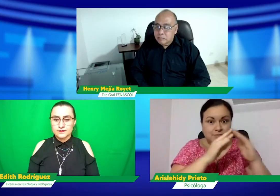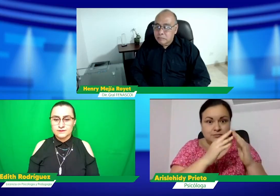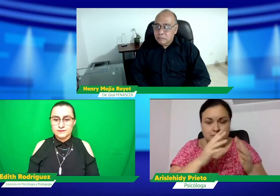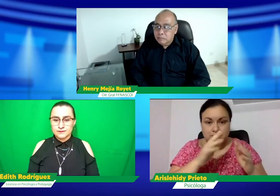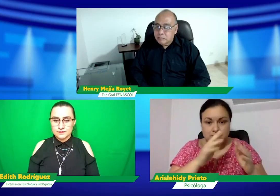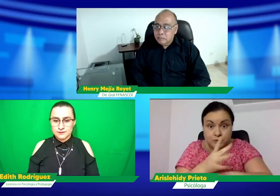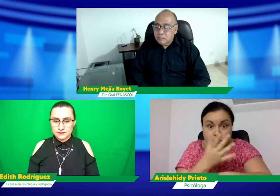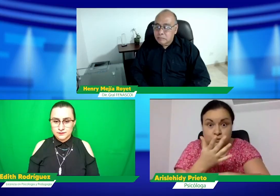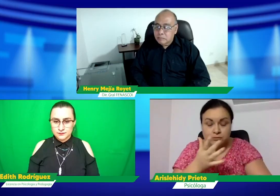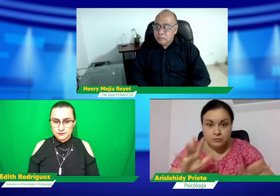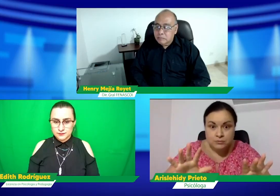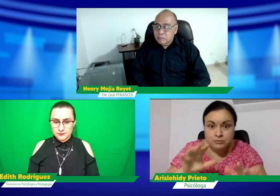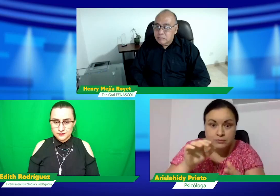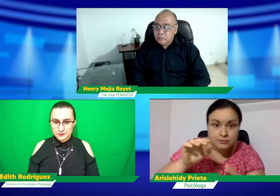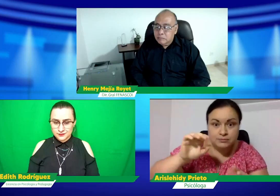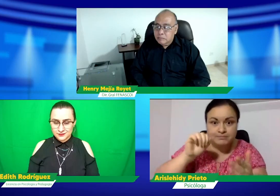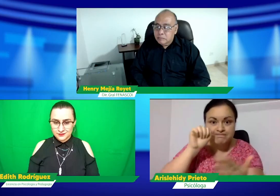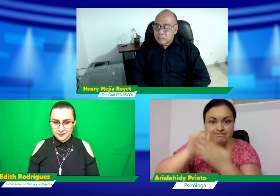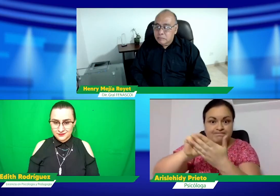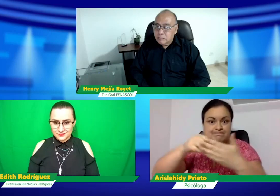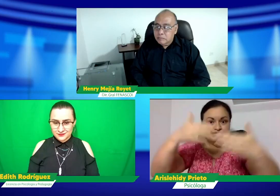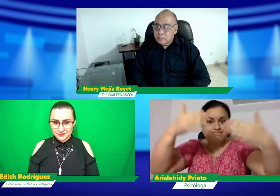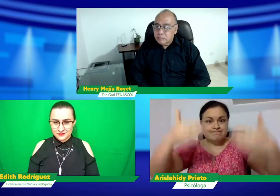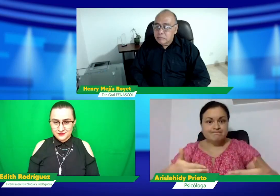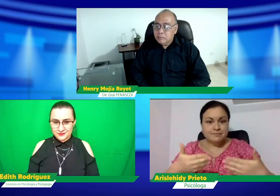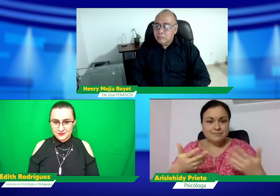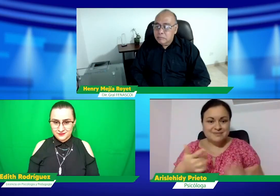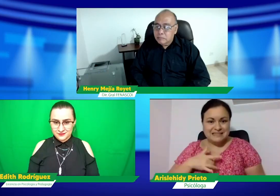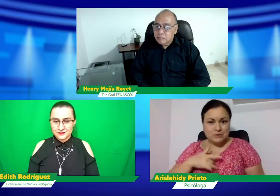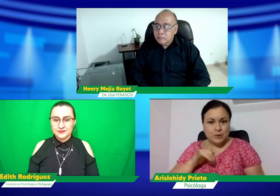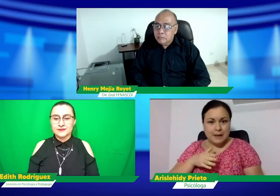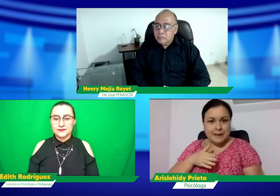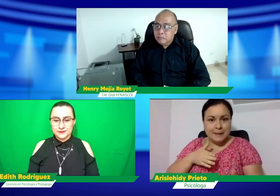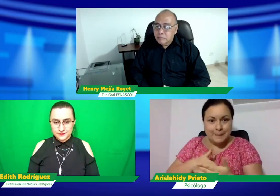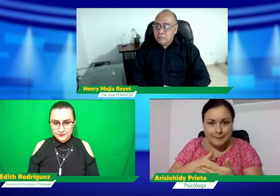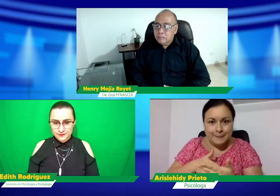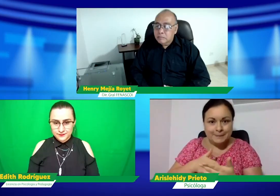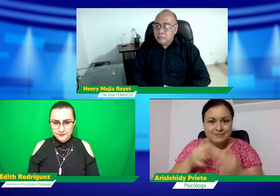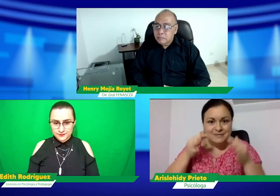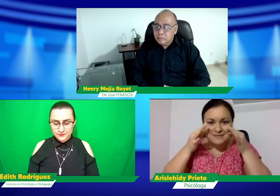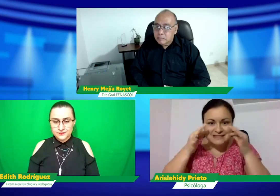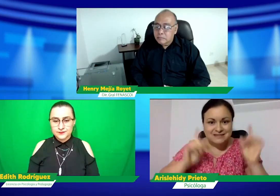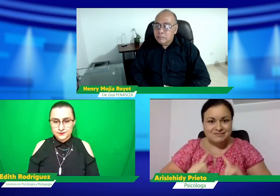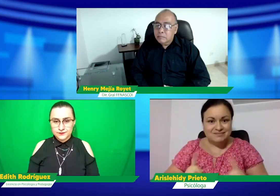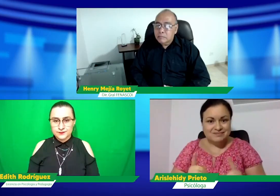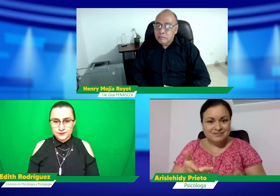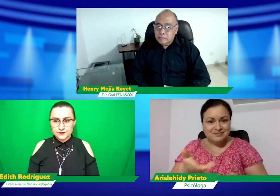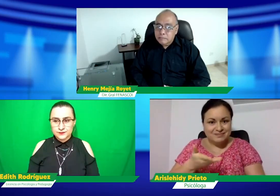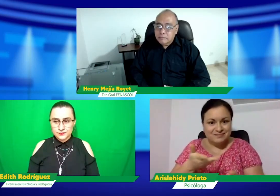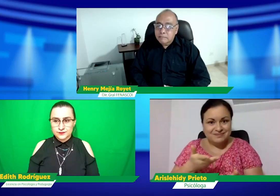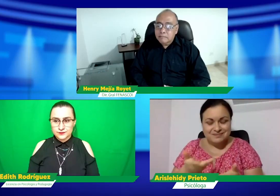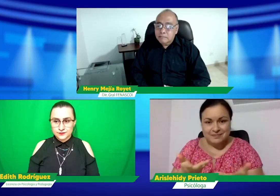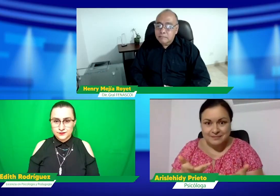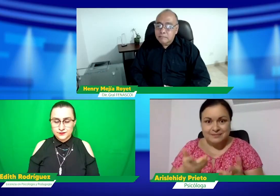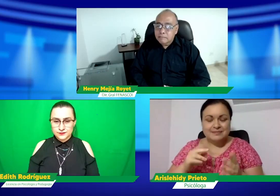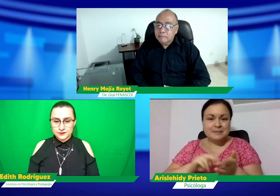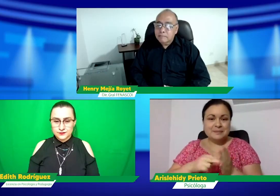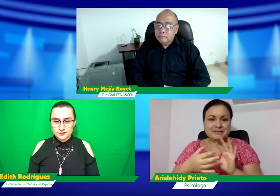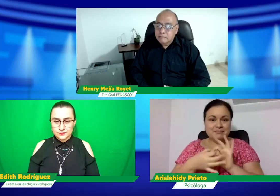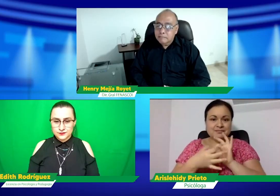están ahí en contacto todo el tiempo, pero ya llegar a la virtualidad, ver una pantalla, lo que es como una barrera, porque no está el ser humano ahí